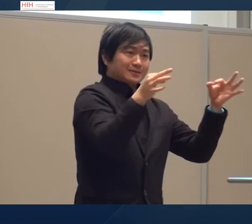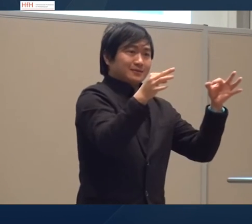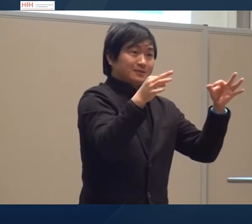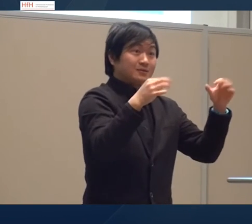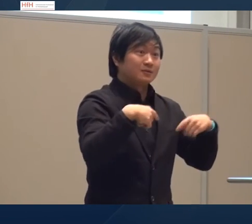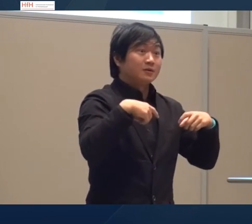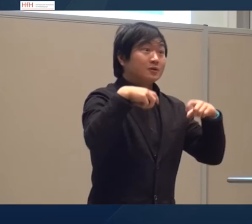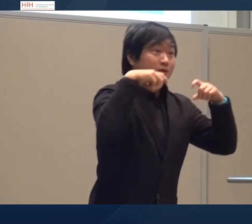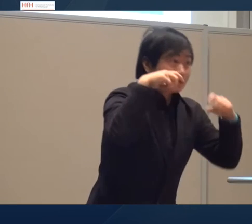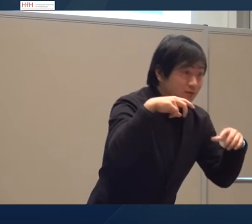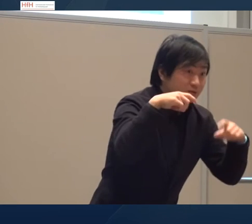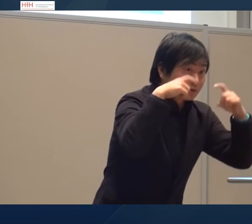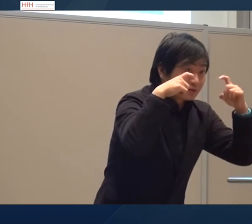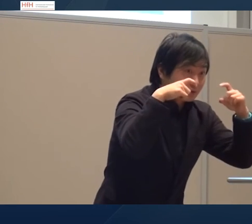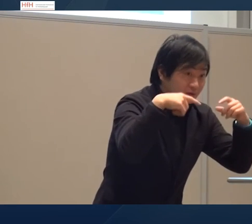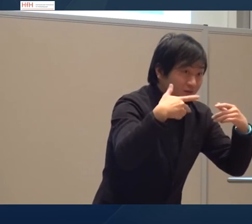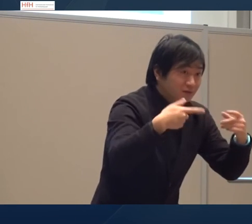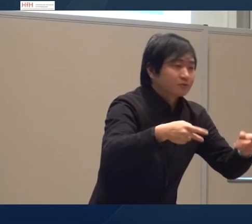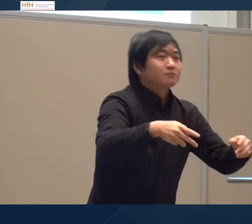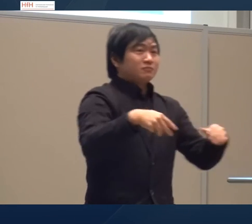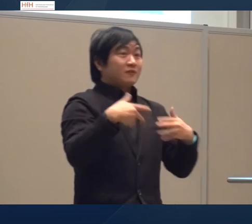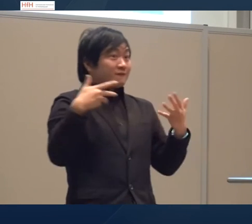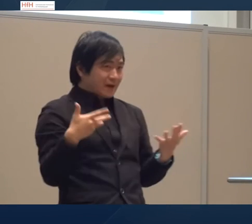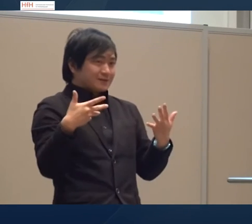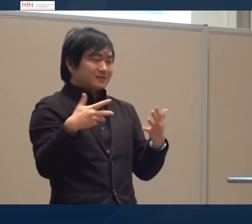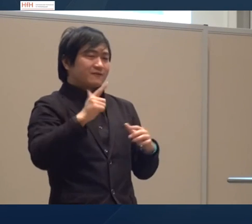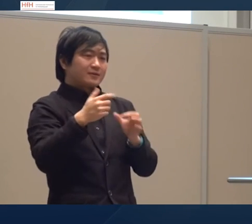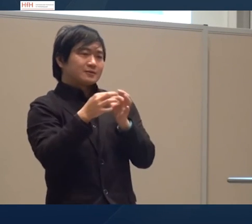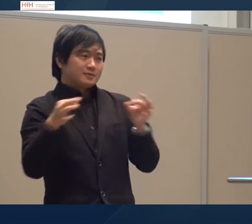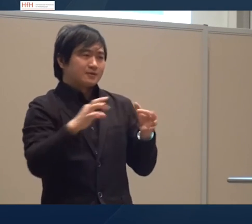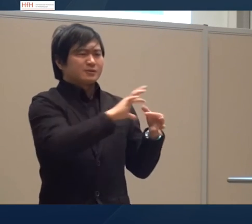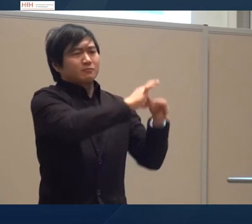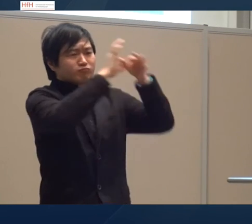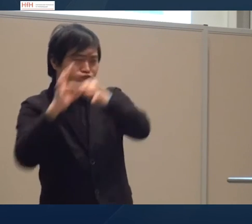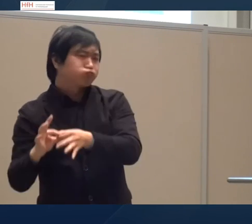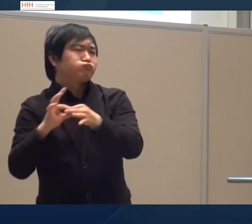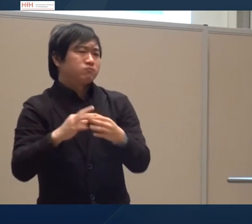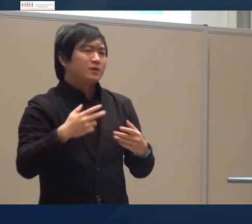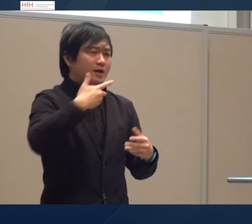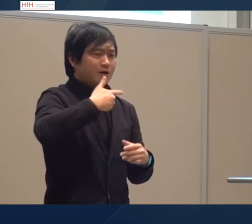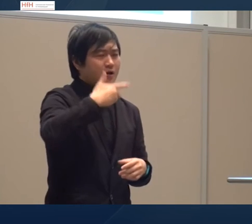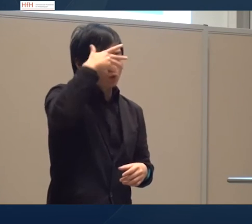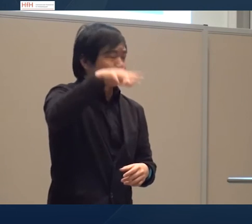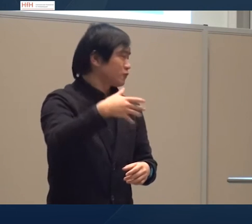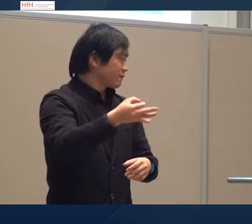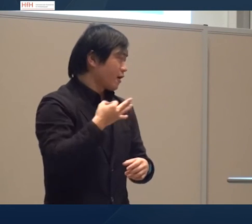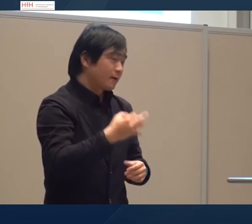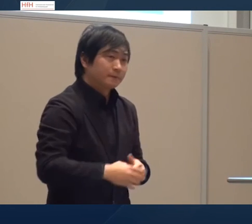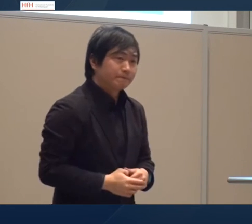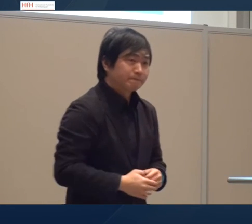angezeigt ich zeige es hier nochmal da kann man die verschiedenen Sätze auch verbinden das ist im Zusammenhang mit